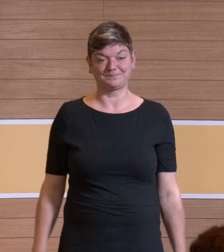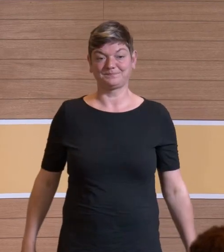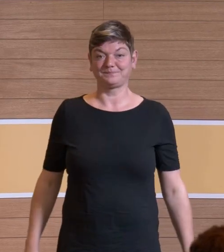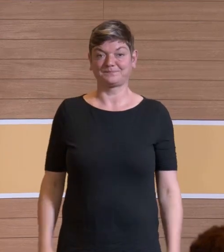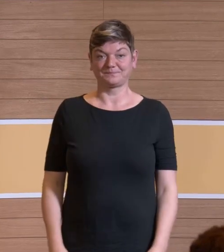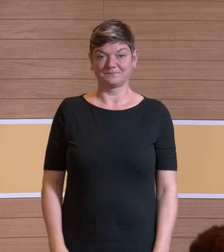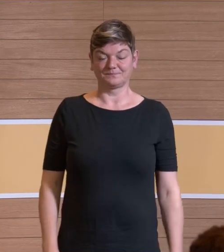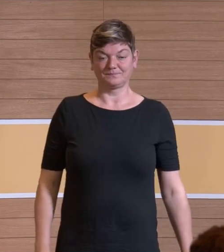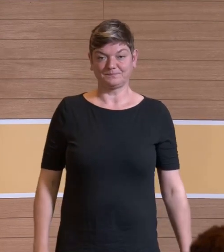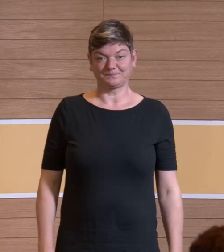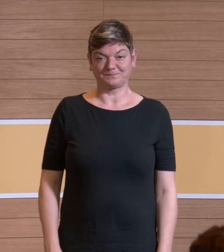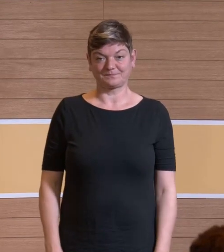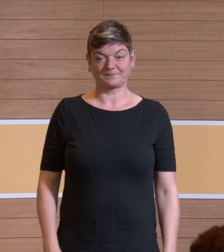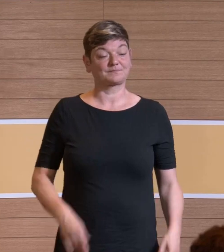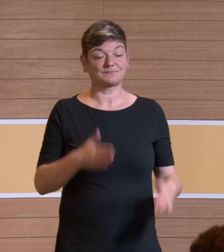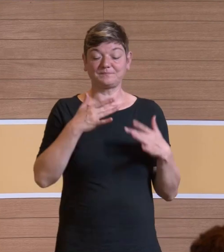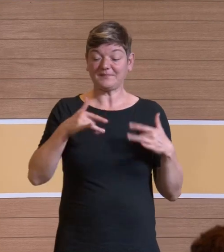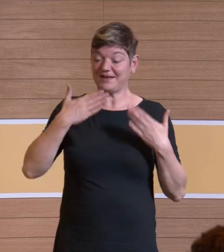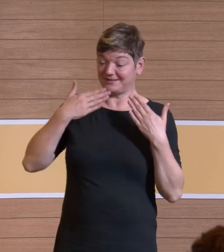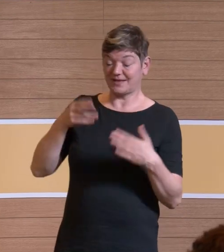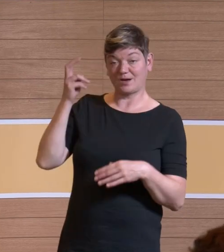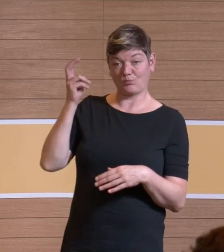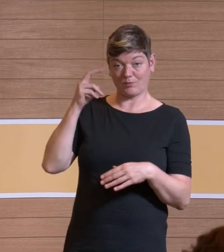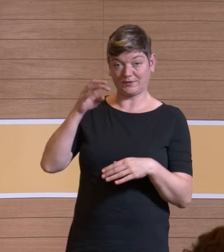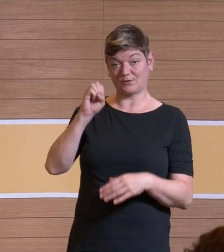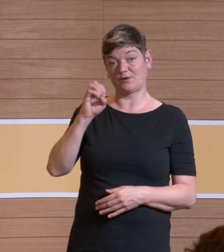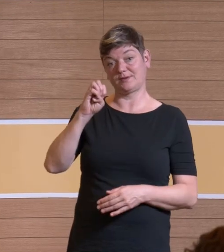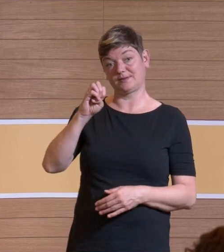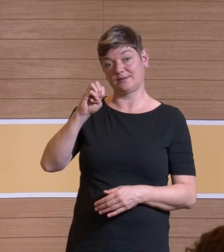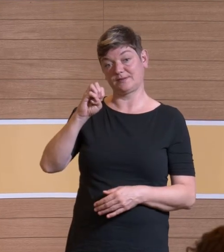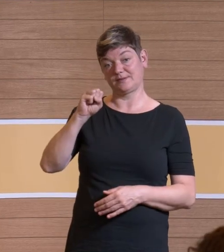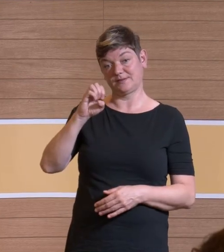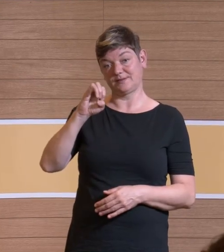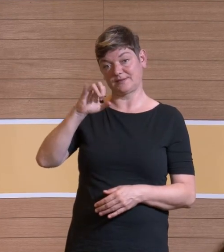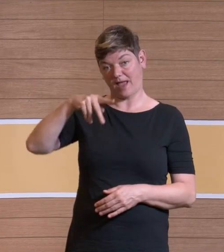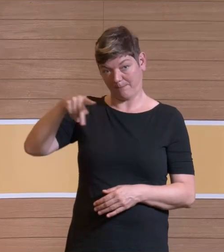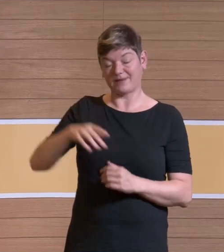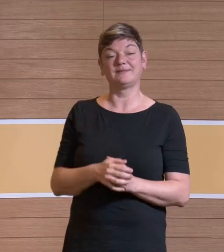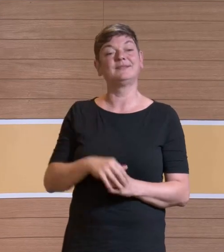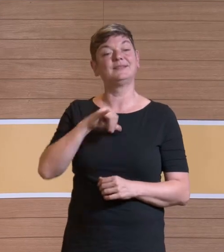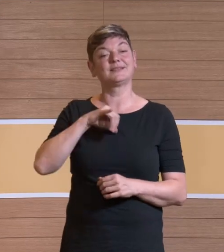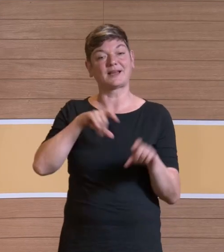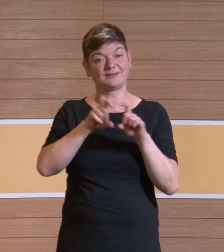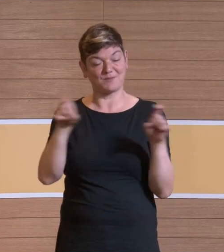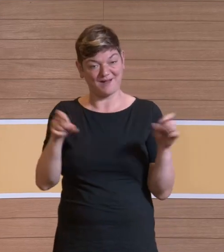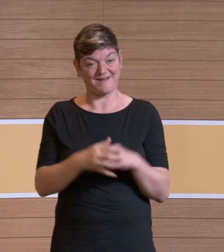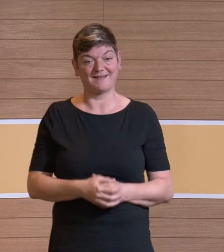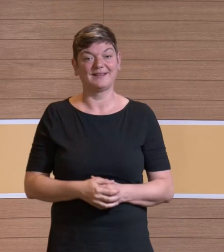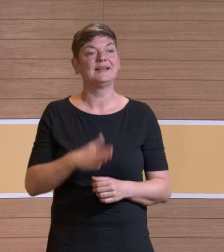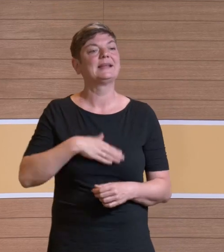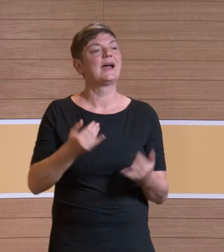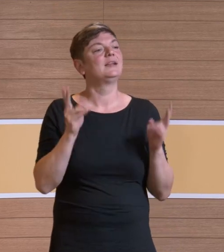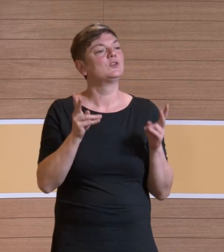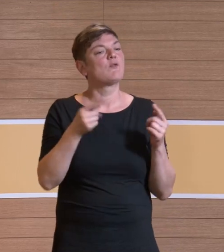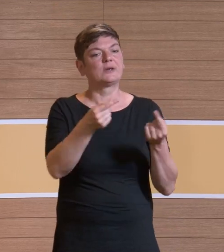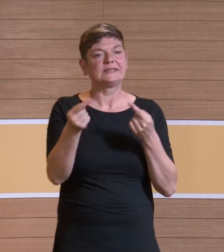Ja, herzlichen Dank, Herr Professor Seip, für die Ausführungen, die wirklich sehr spannend waren. Ich würde gerne sofort die